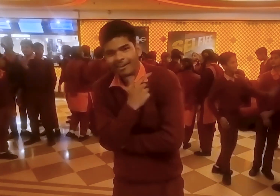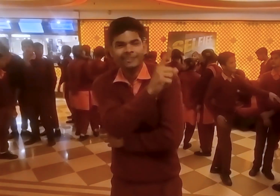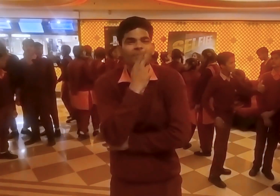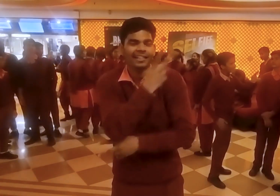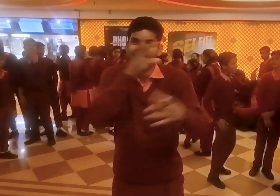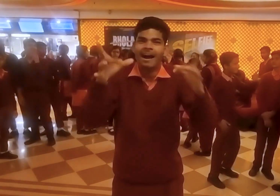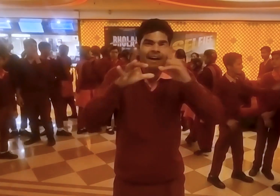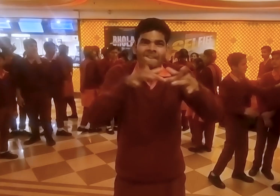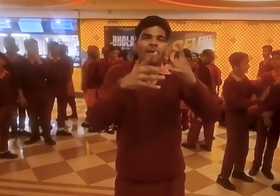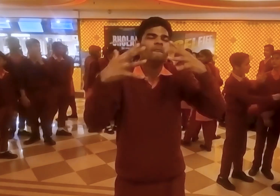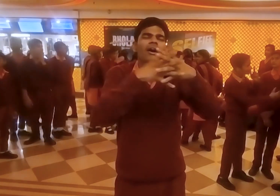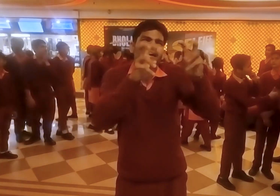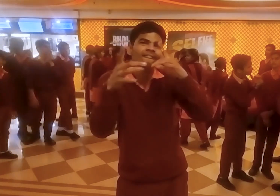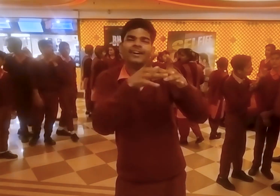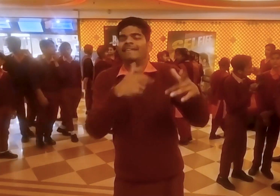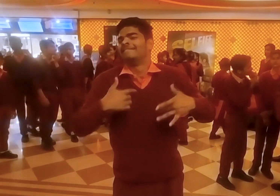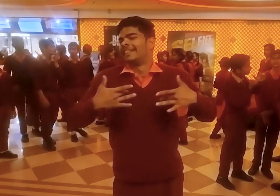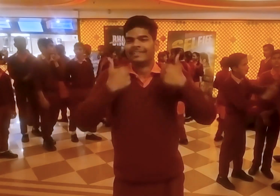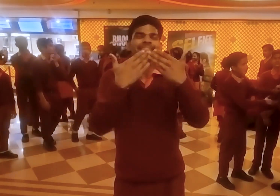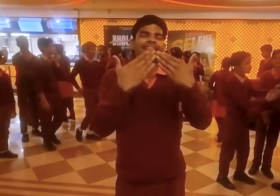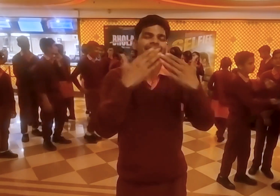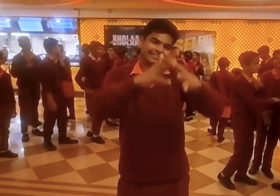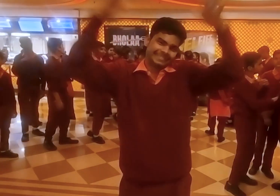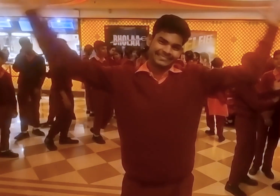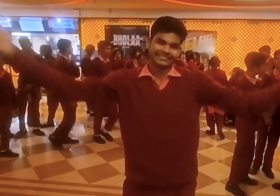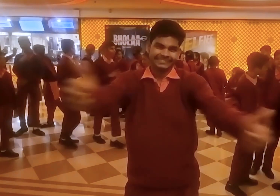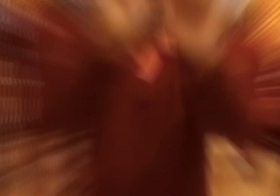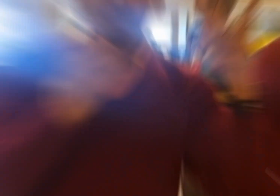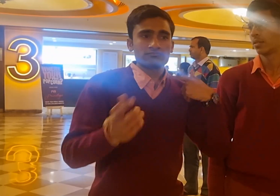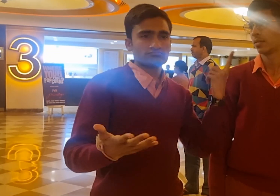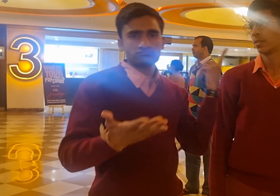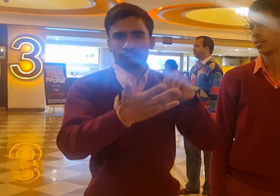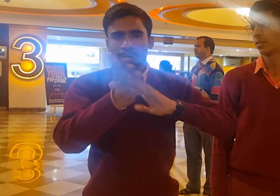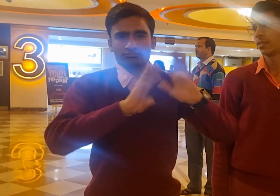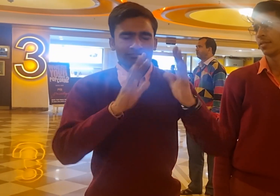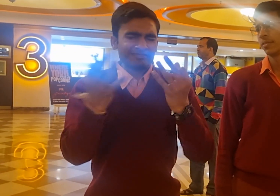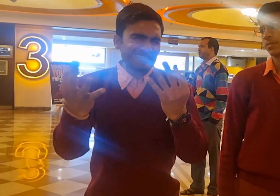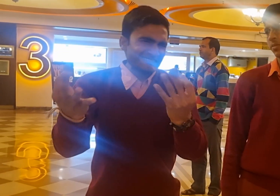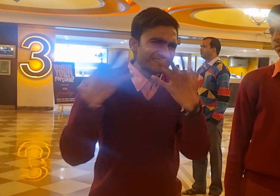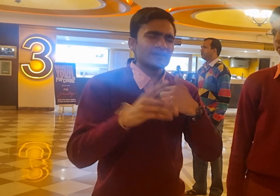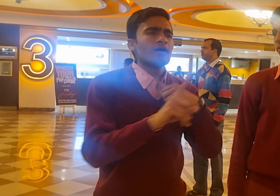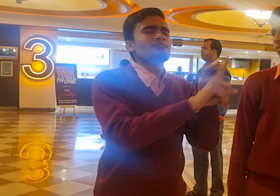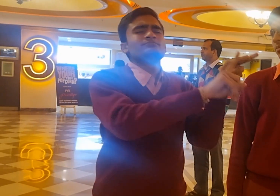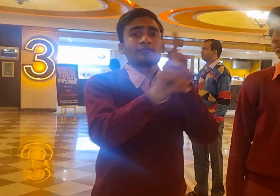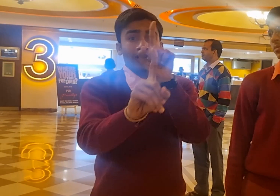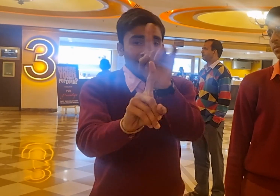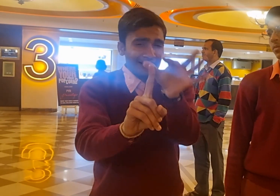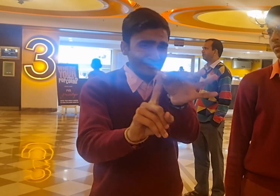महिनाओं के बीच समबाद बहुत अच्छे थे, आपका बहुत बहुत धन्यवाद व्याक्या अद्बुत थी, लेकिन विशेश रूप से एक दुरुश्य था